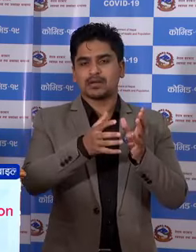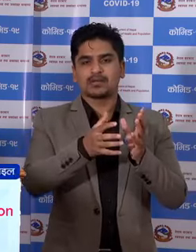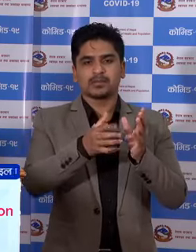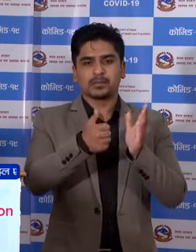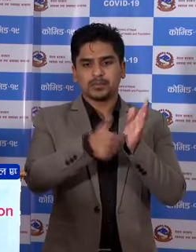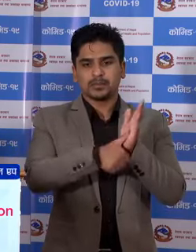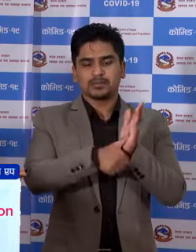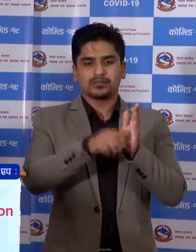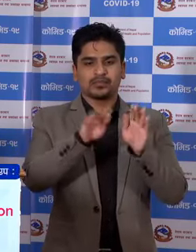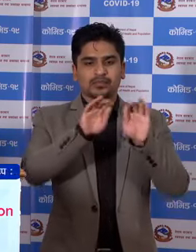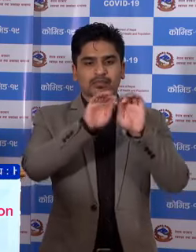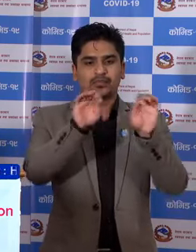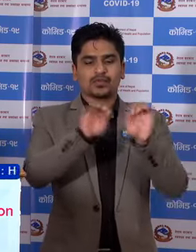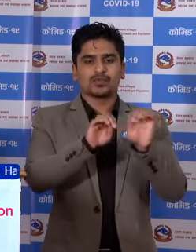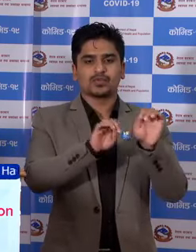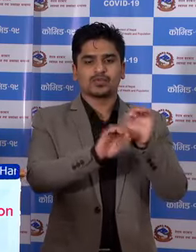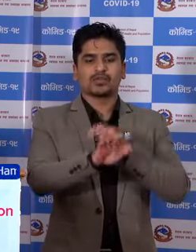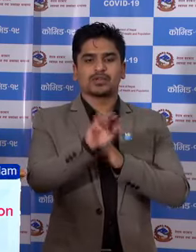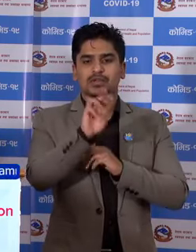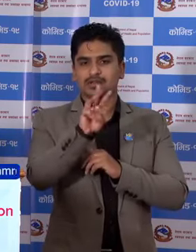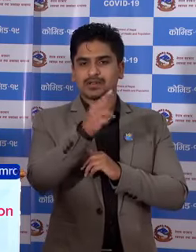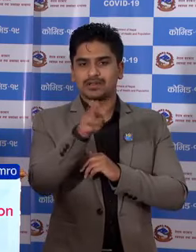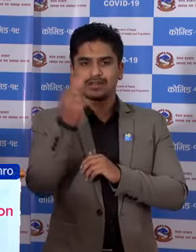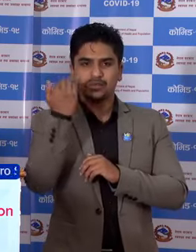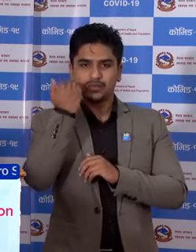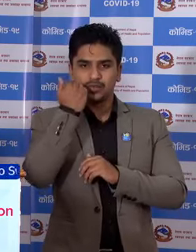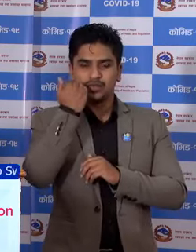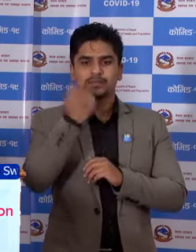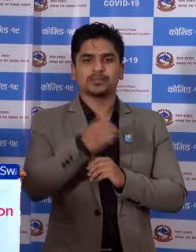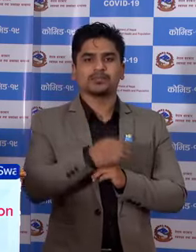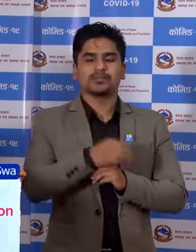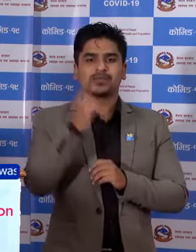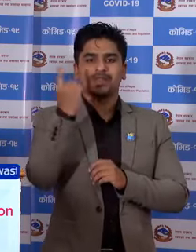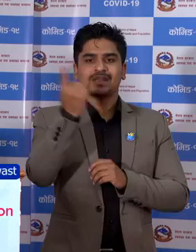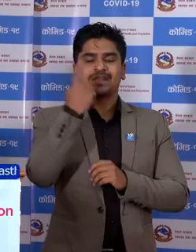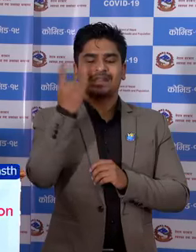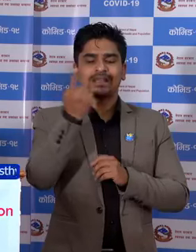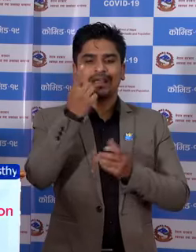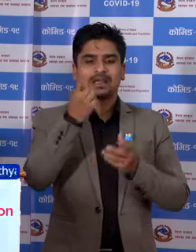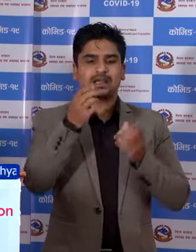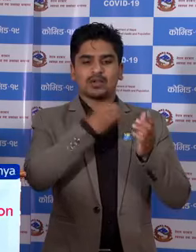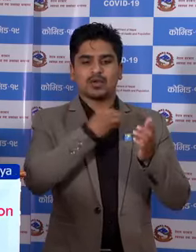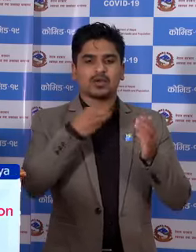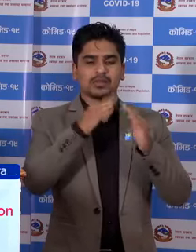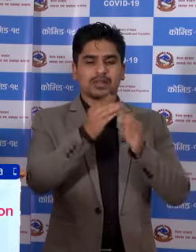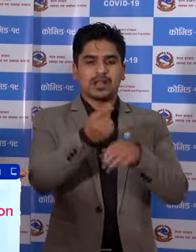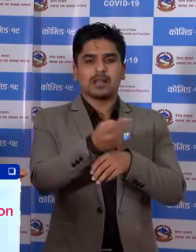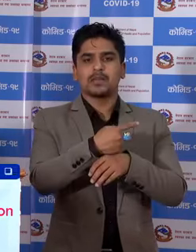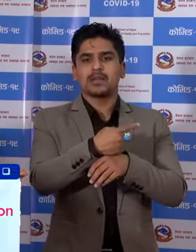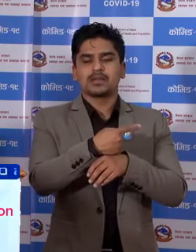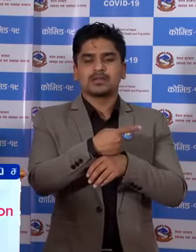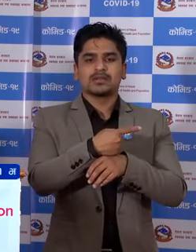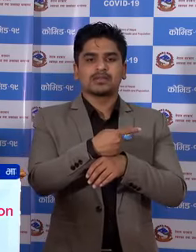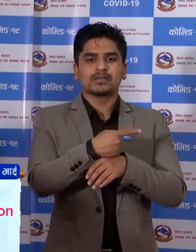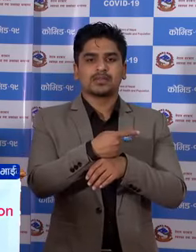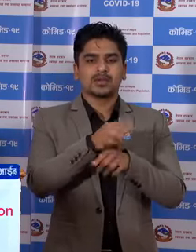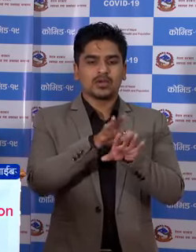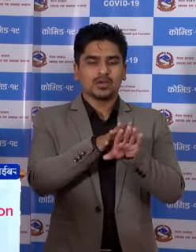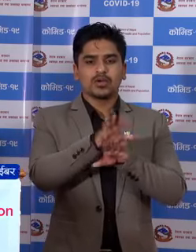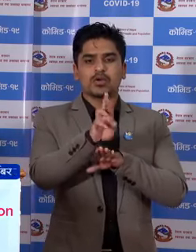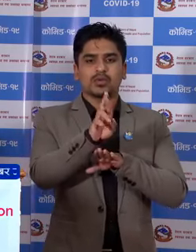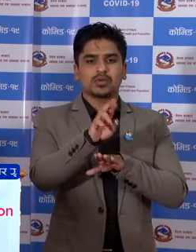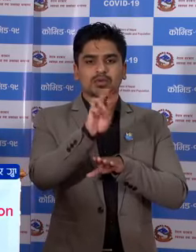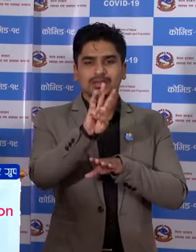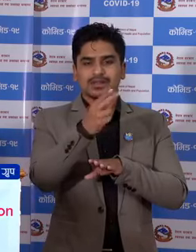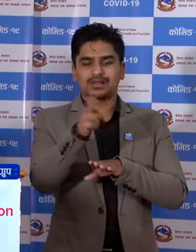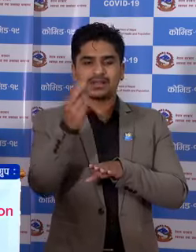सुनसरी को तीन जना पूरुष नायरेंडी अस्पताल प्रयोक्षाला भिर्गोंज में रौत हट